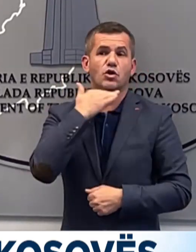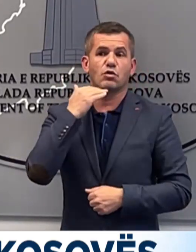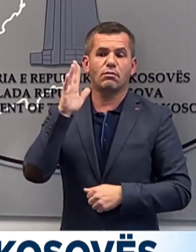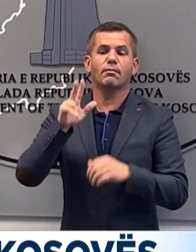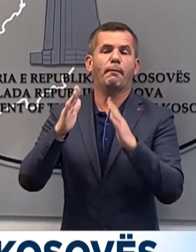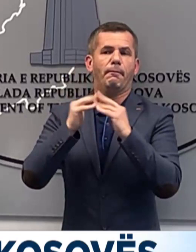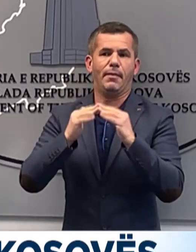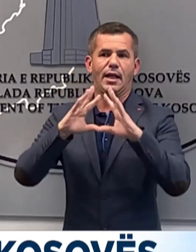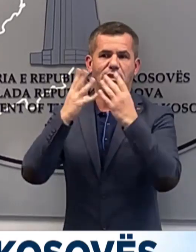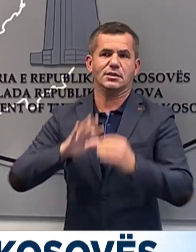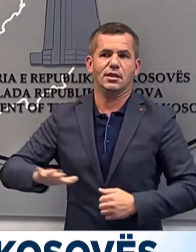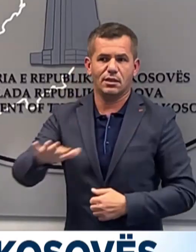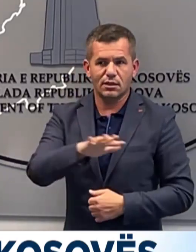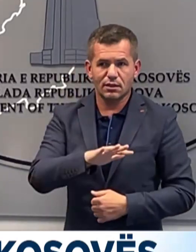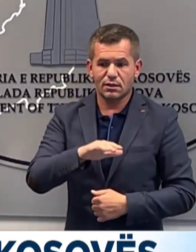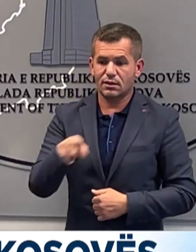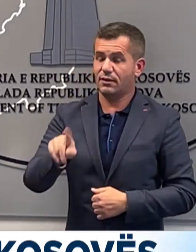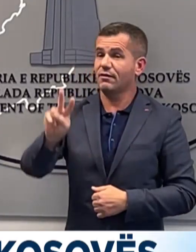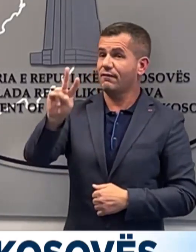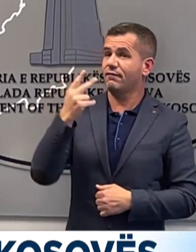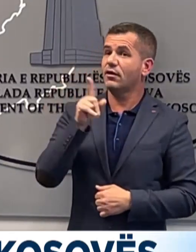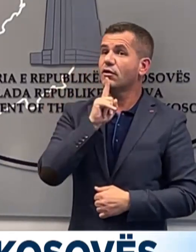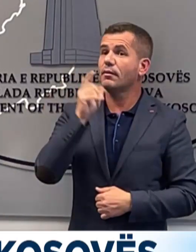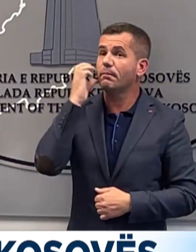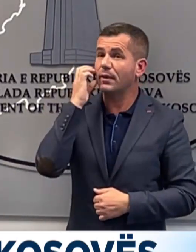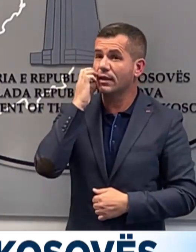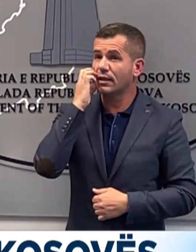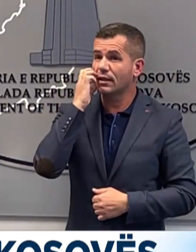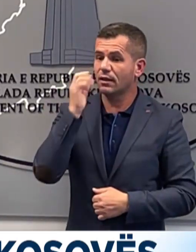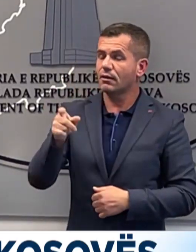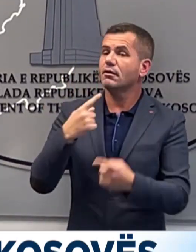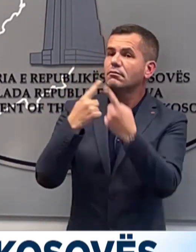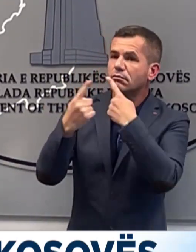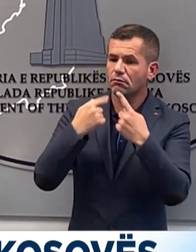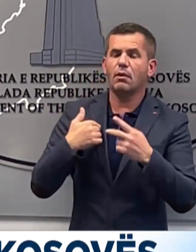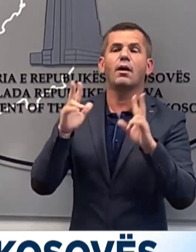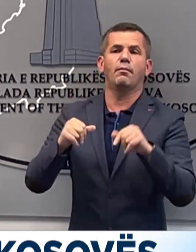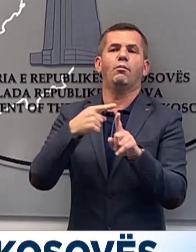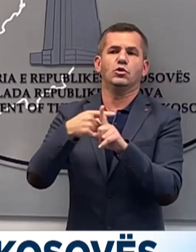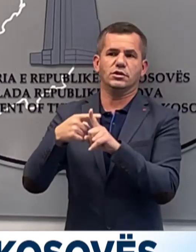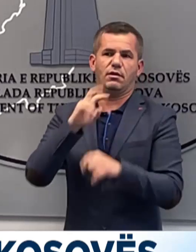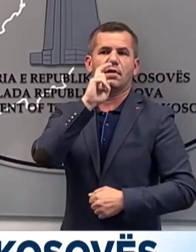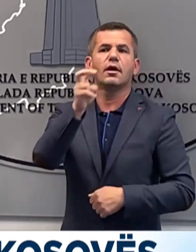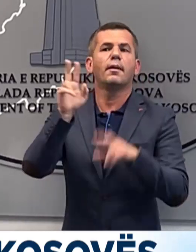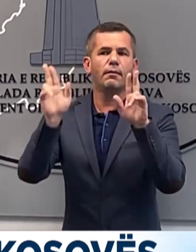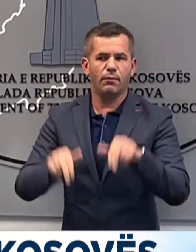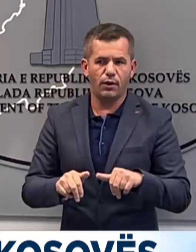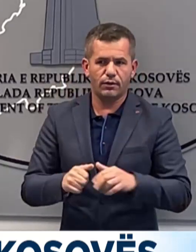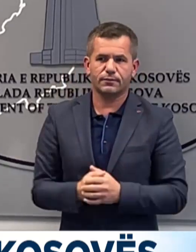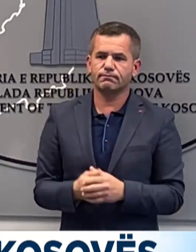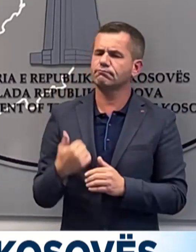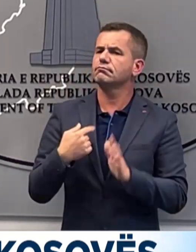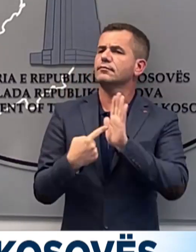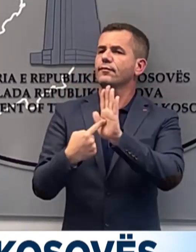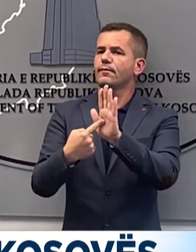rajononi. Ftesës së Bruxellit për bisedime, si zhdihet ne jemi përgjegjur pozitivesht. Kemi të reguar